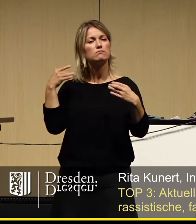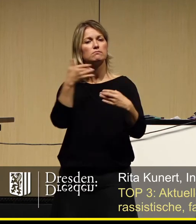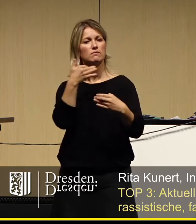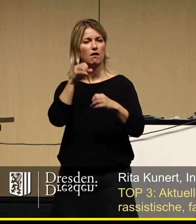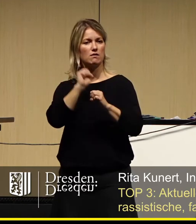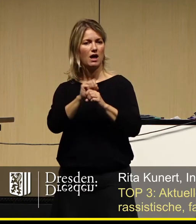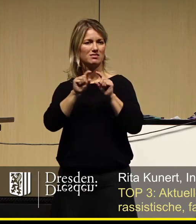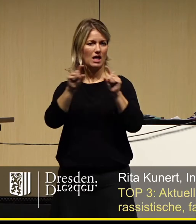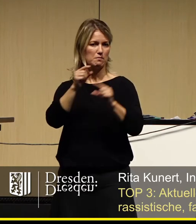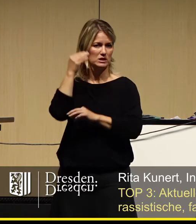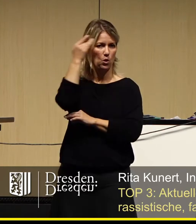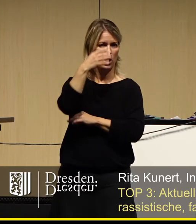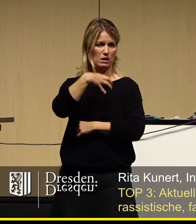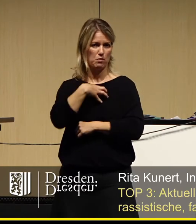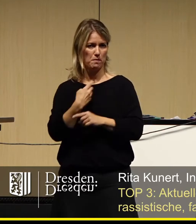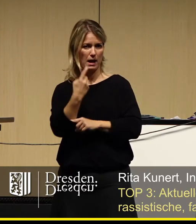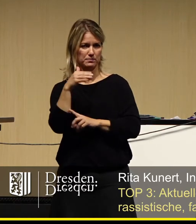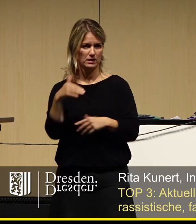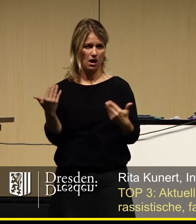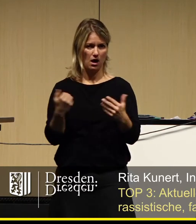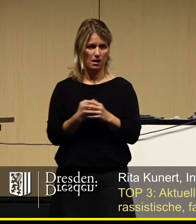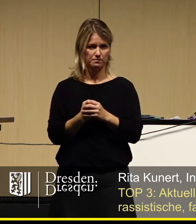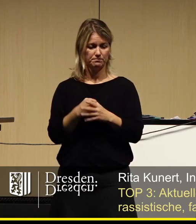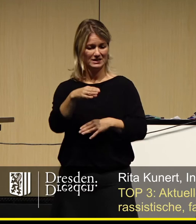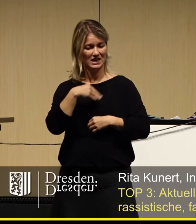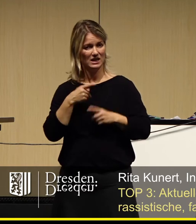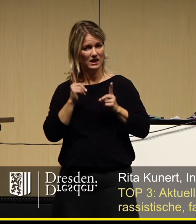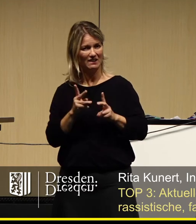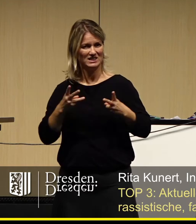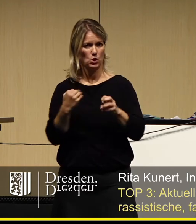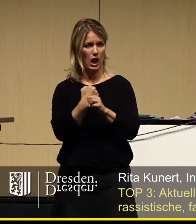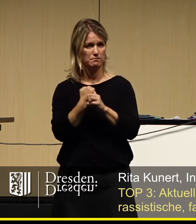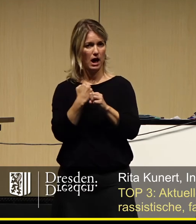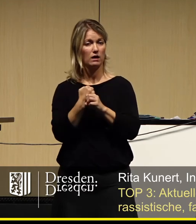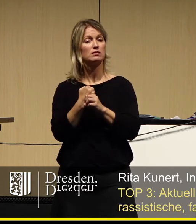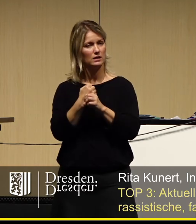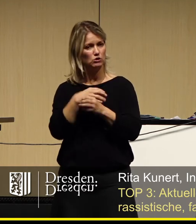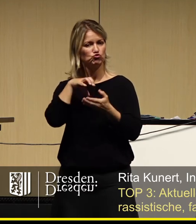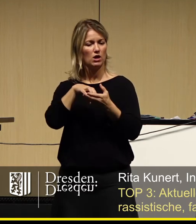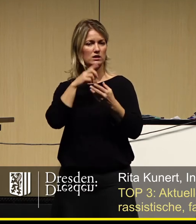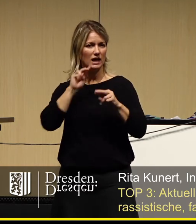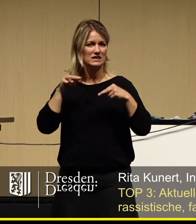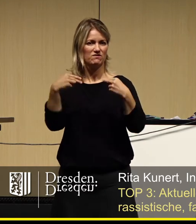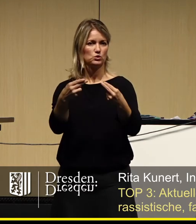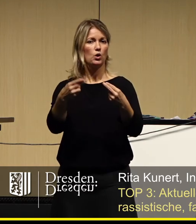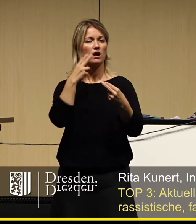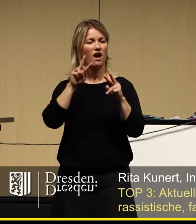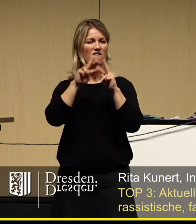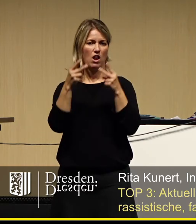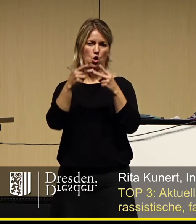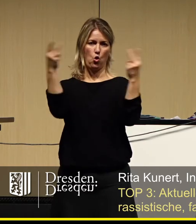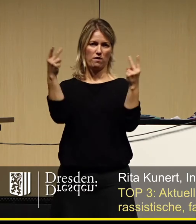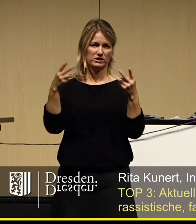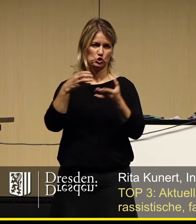sprechen. Darüber, was zu tun ist, damit Dresden eine weltoffene Stadt wird, in der sich alle Menschen